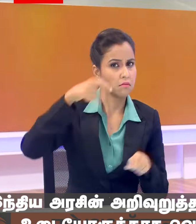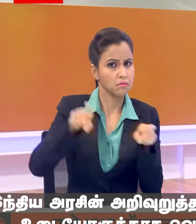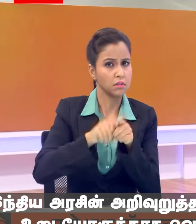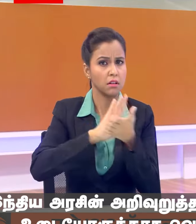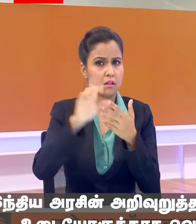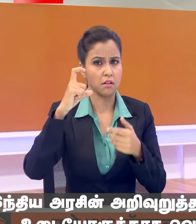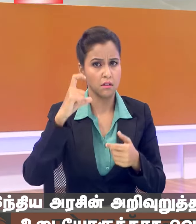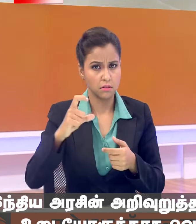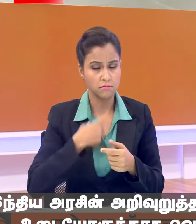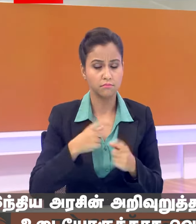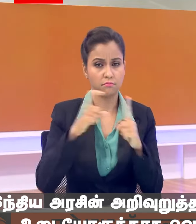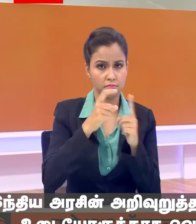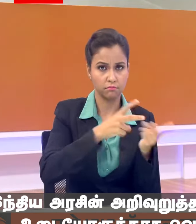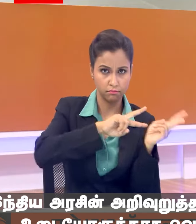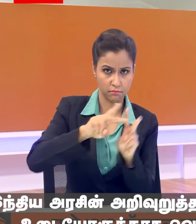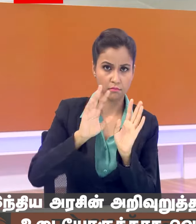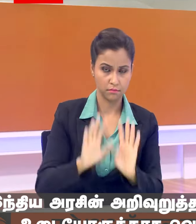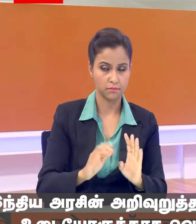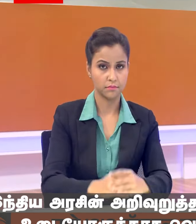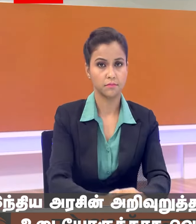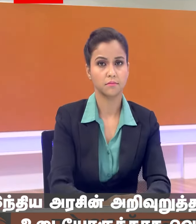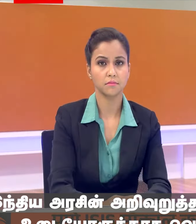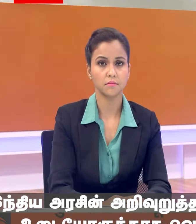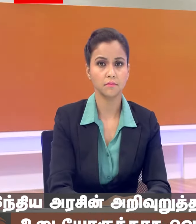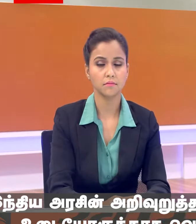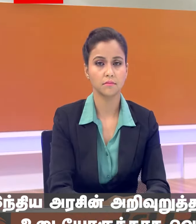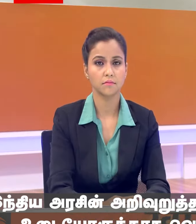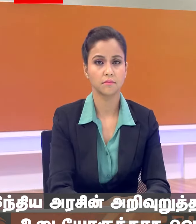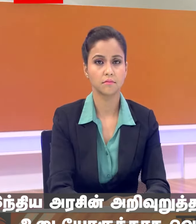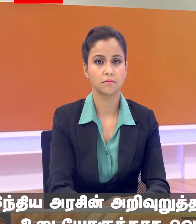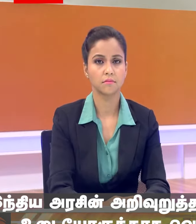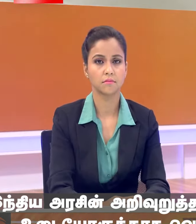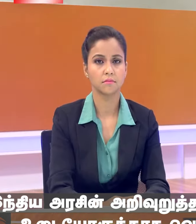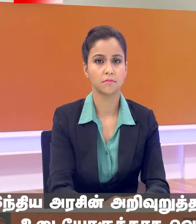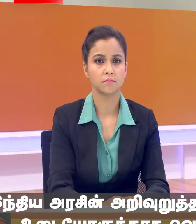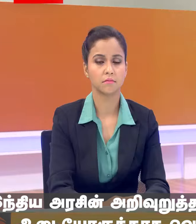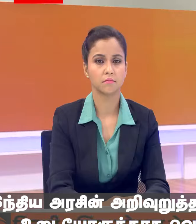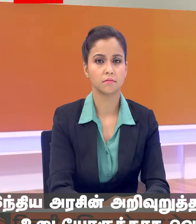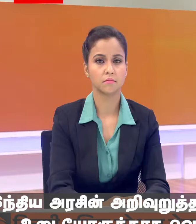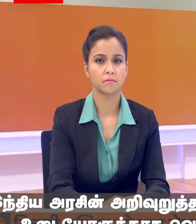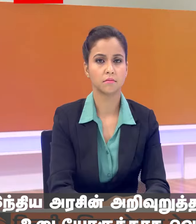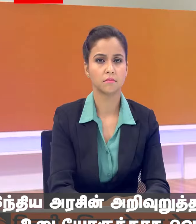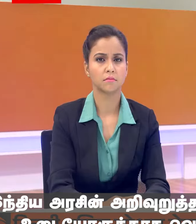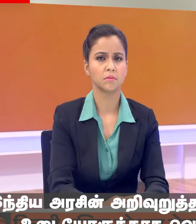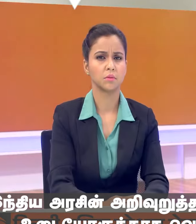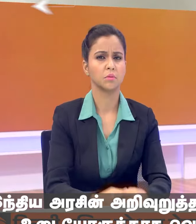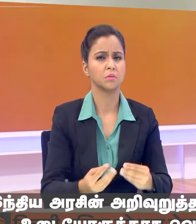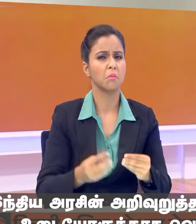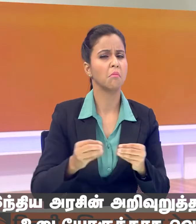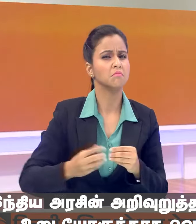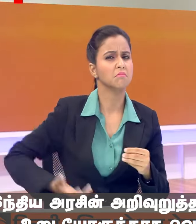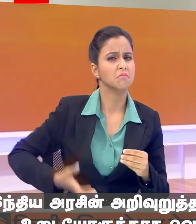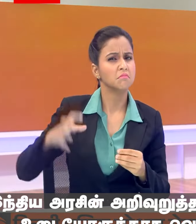माम कूट का रुक किया है और बांगलादेश में चल रहे